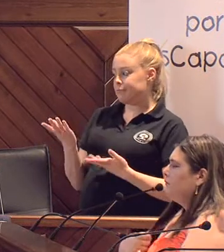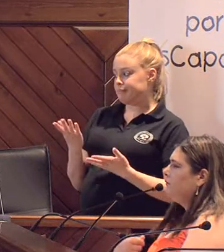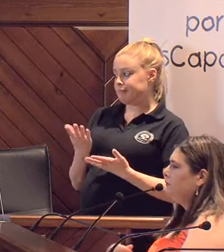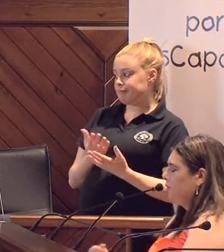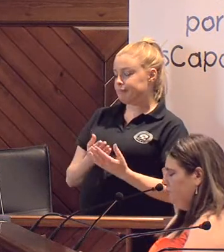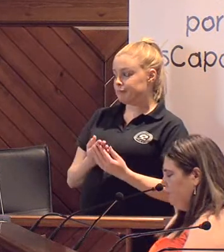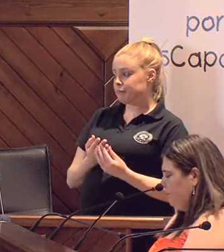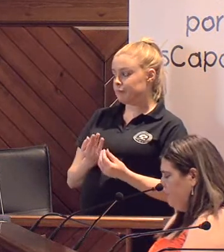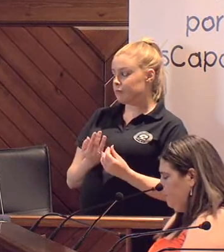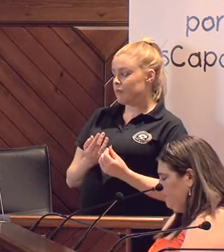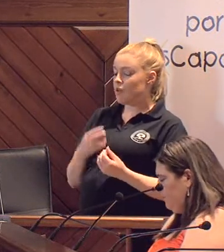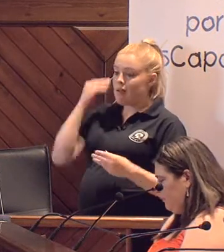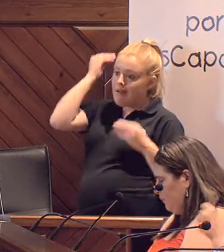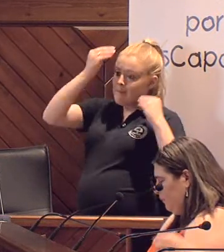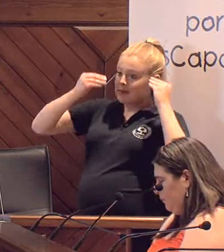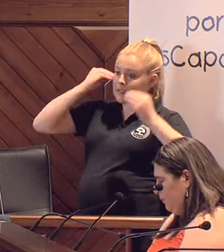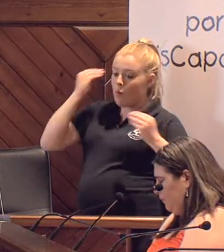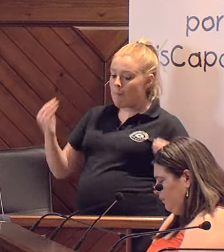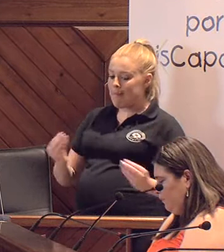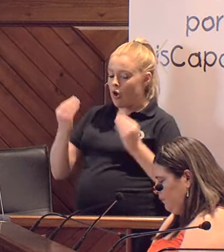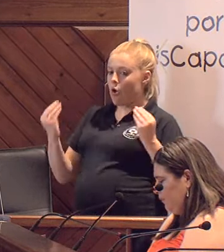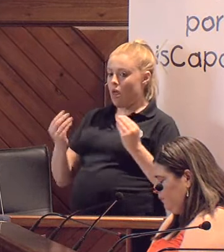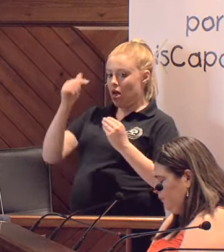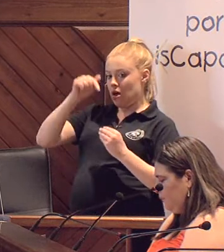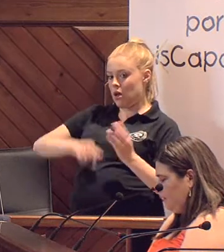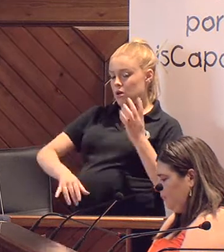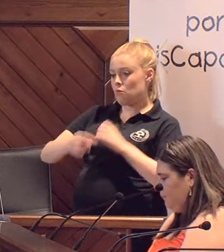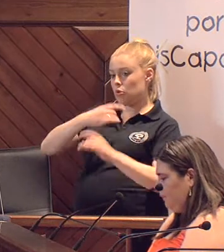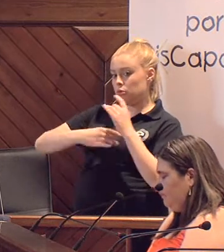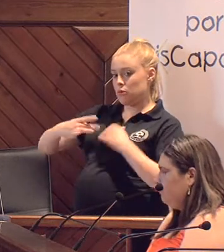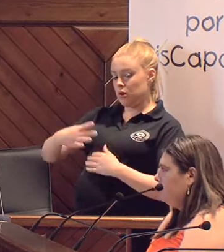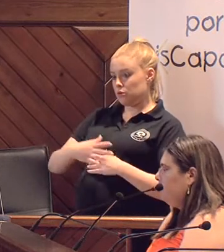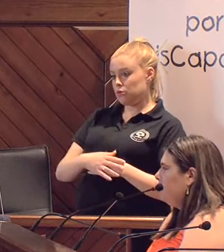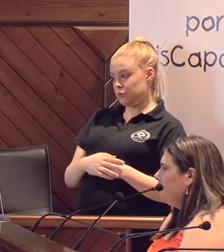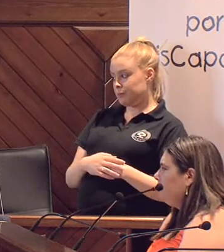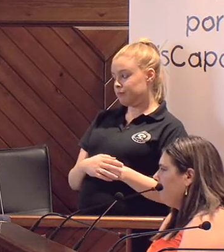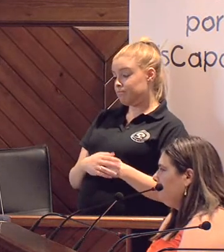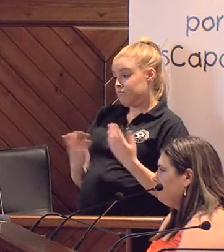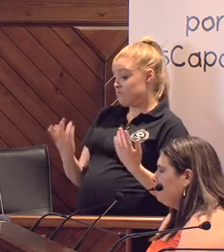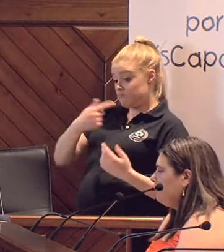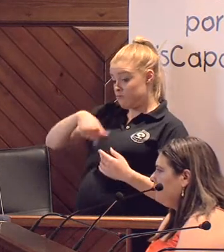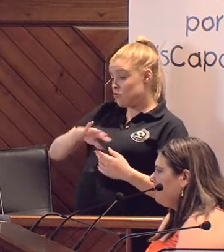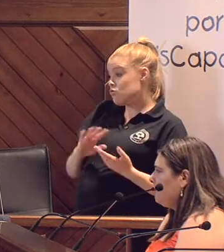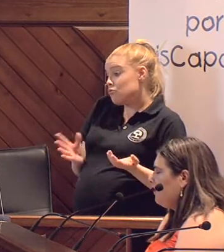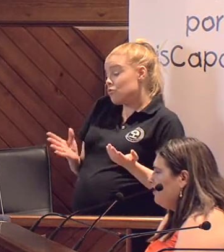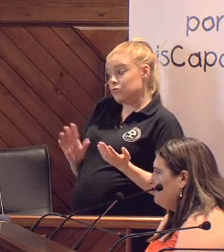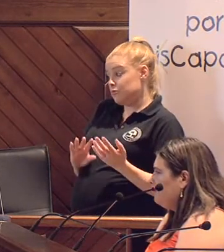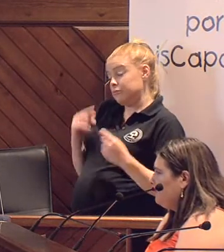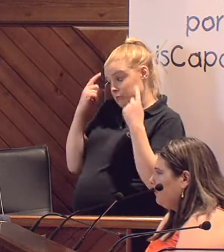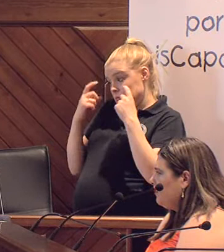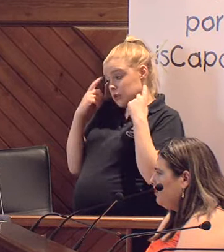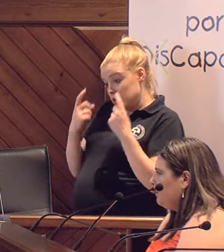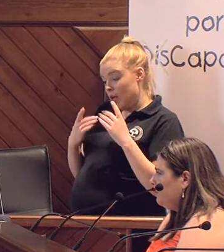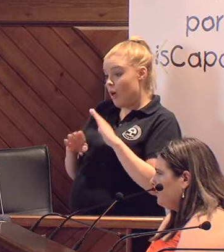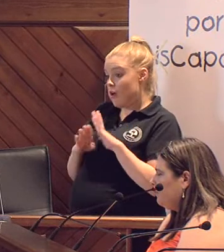creemos que se puede mejorar en Pozo Blanco en relación a la discapacidad. Por nuestra parte no va a quedar. Vamos a seguir